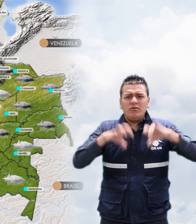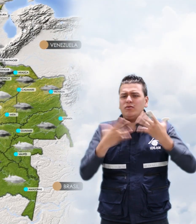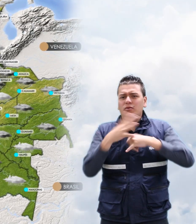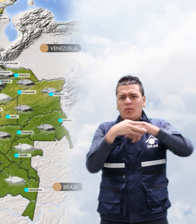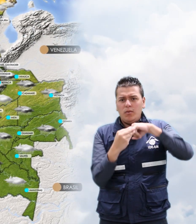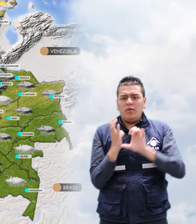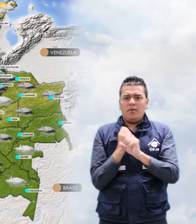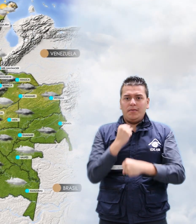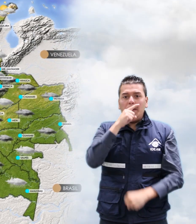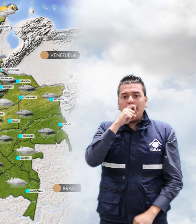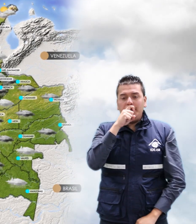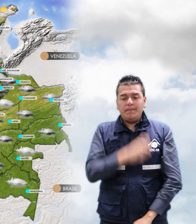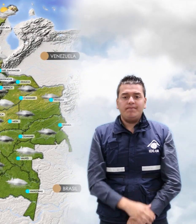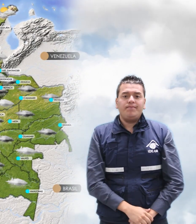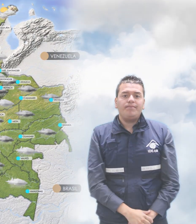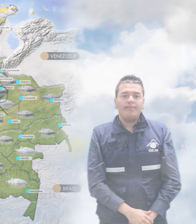Guainía, Maupés y Amazonas.